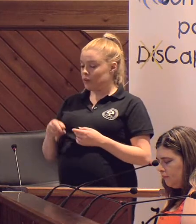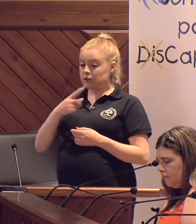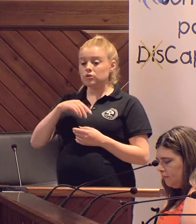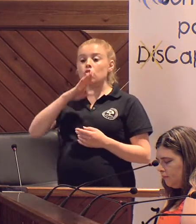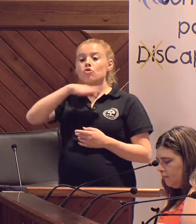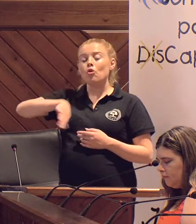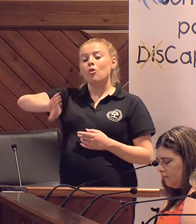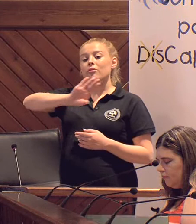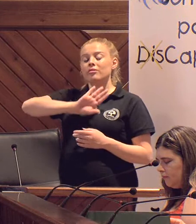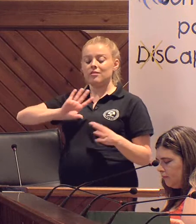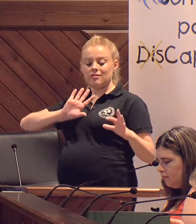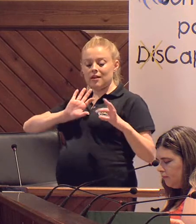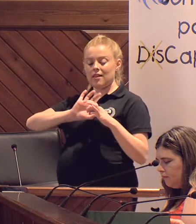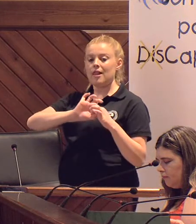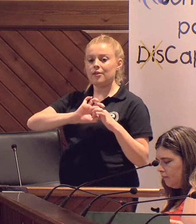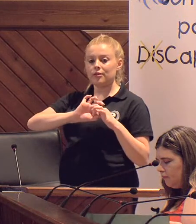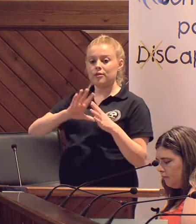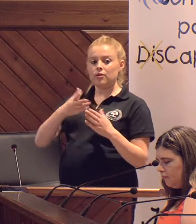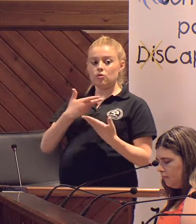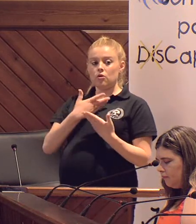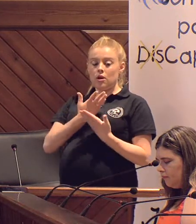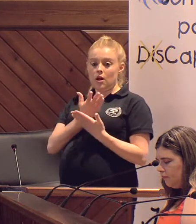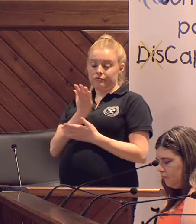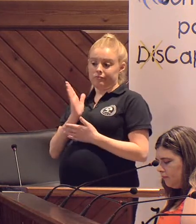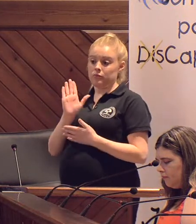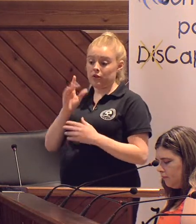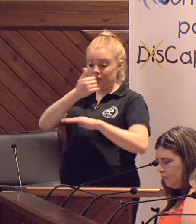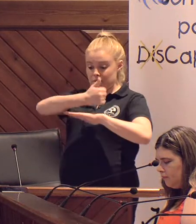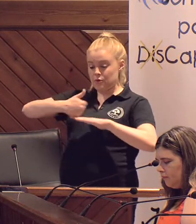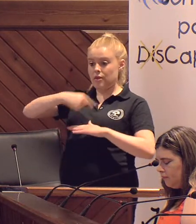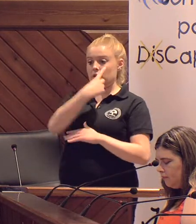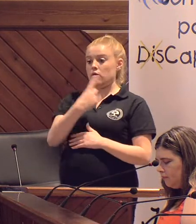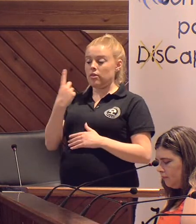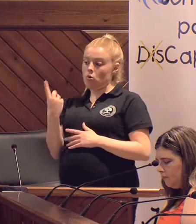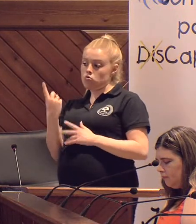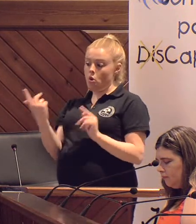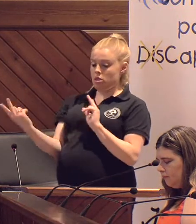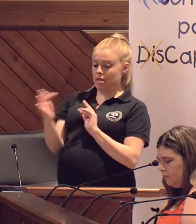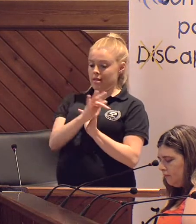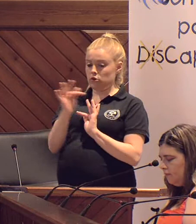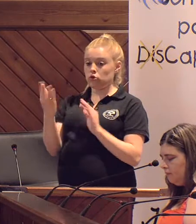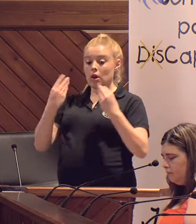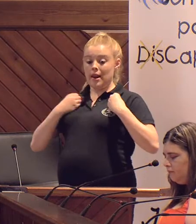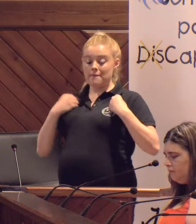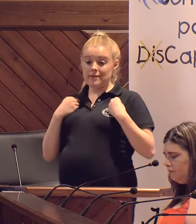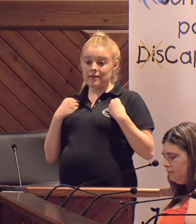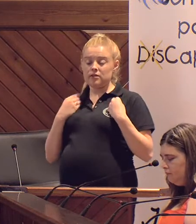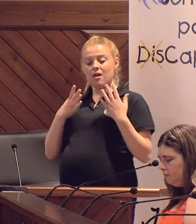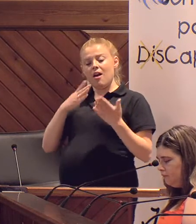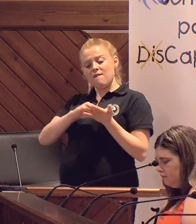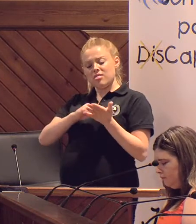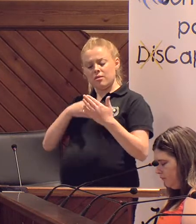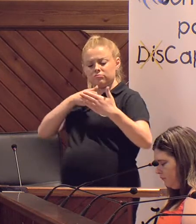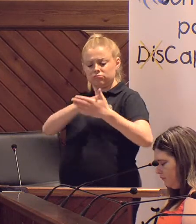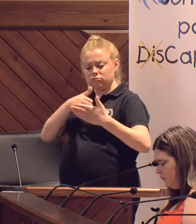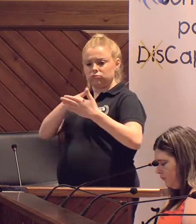está directamente relacionada con la disposición de cada ciudadano hacia el otro. La vida te pone obstáculos,